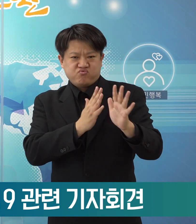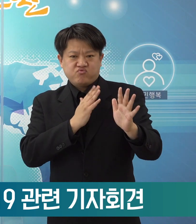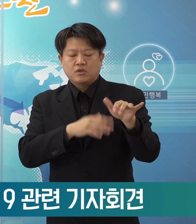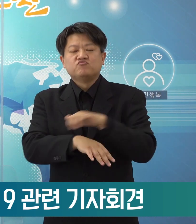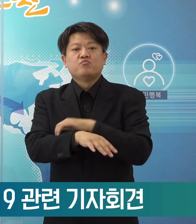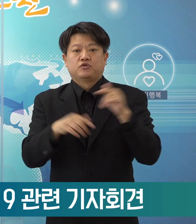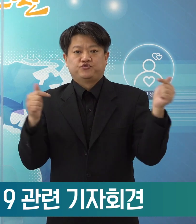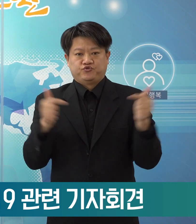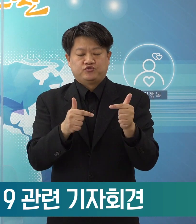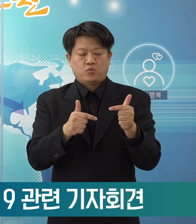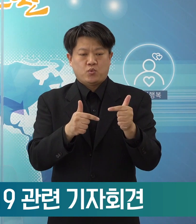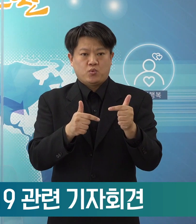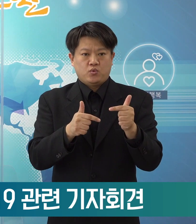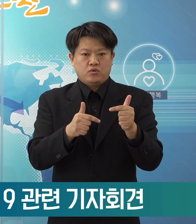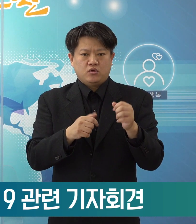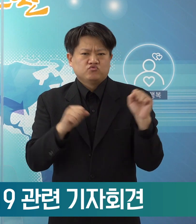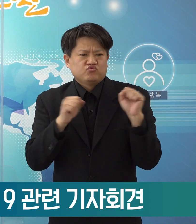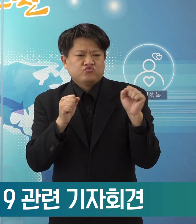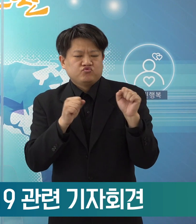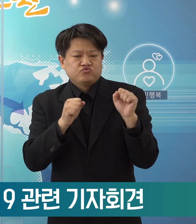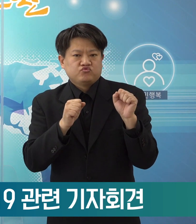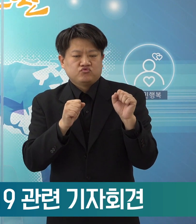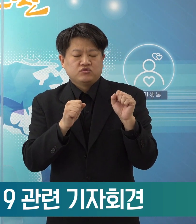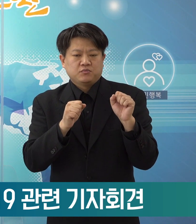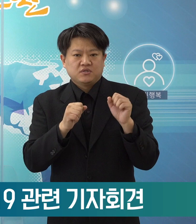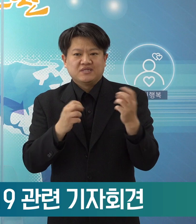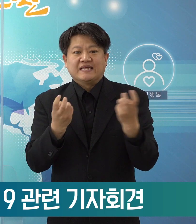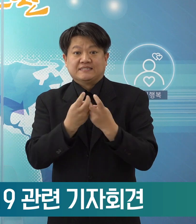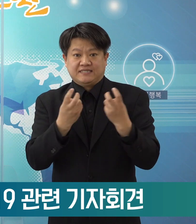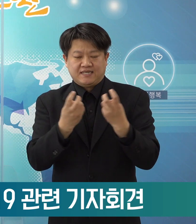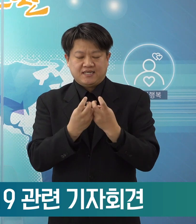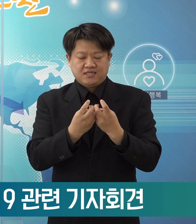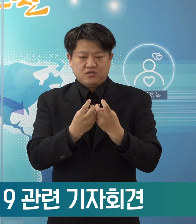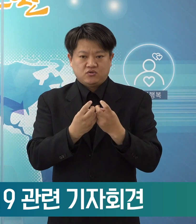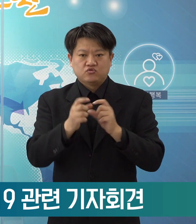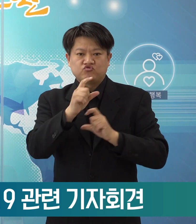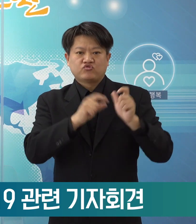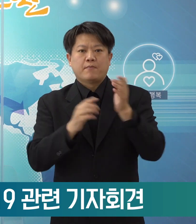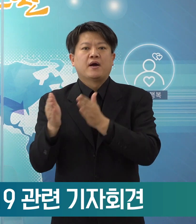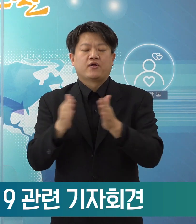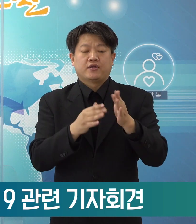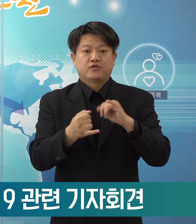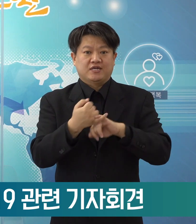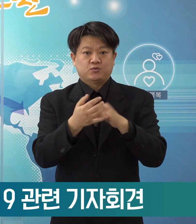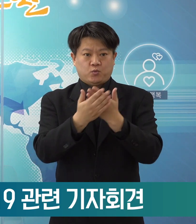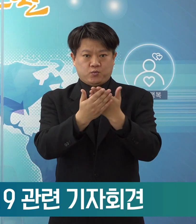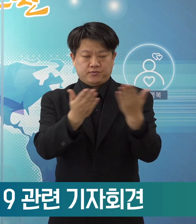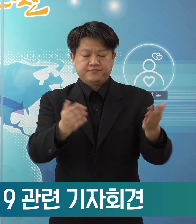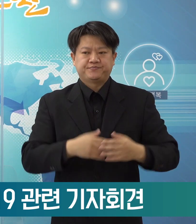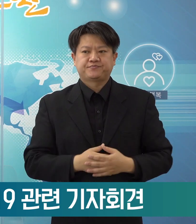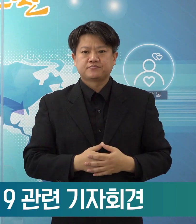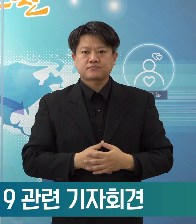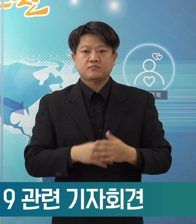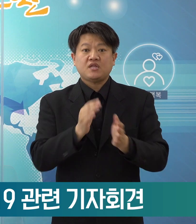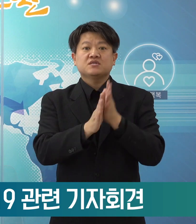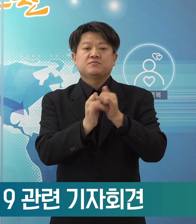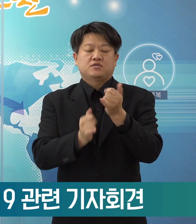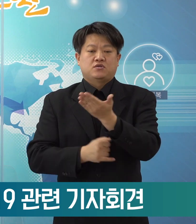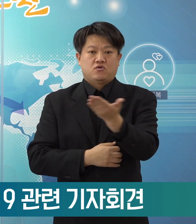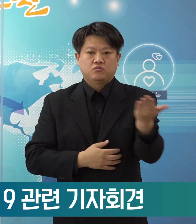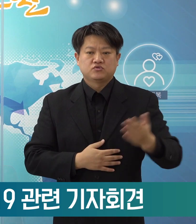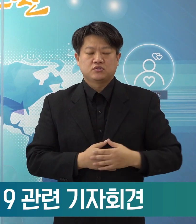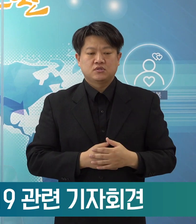줄이고 매서운 추위에 대한 방안 대책도 추가로 마련하도록 하겠습니다. 시민 여러분,